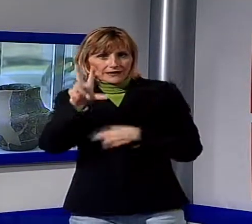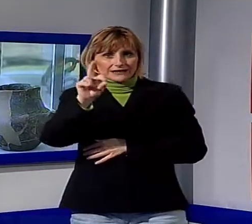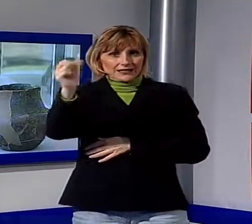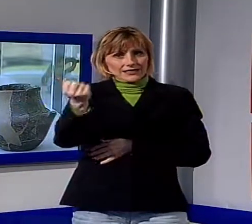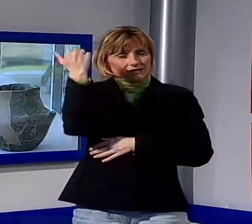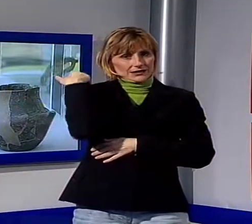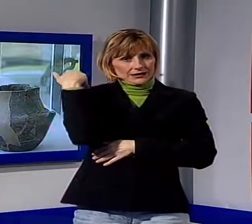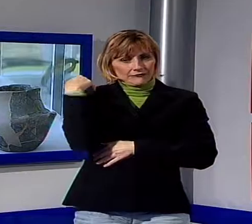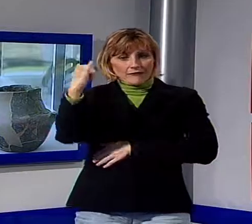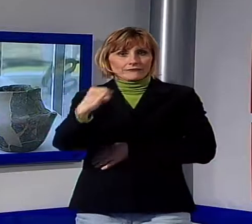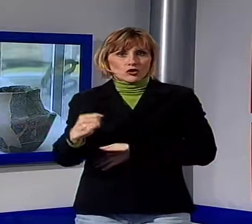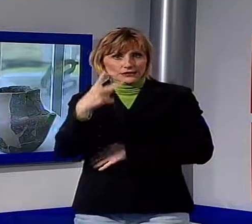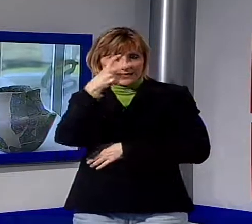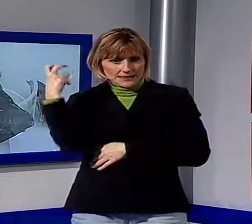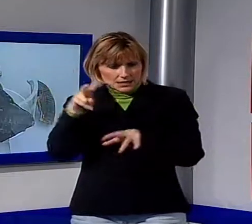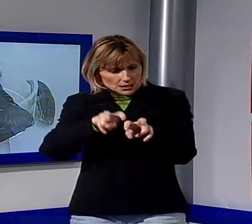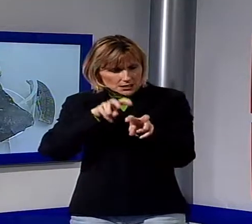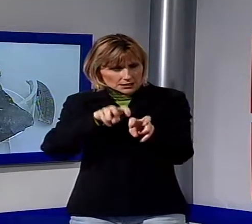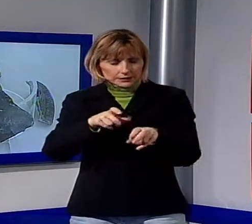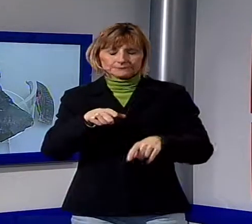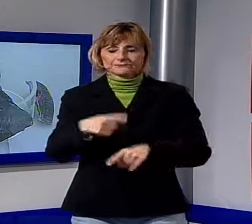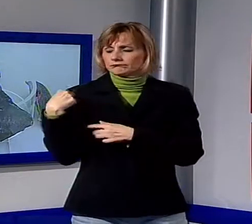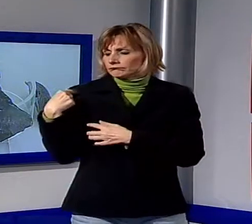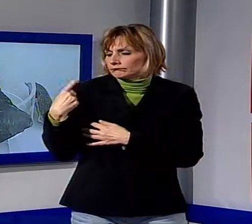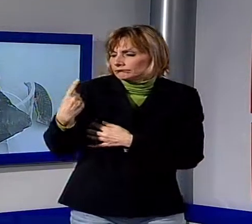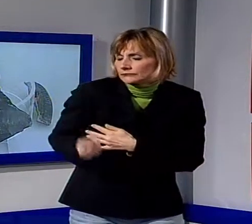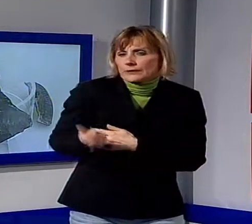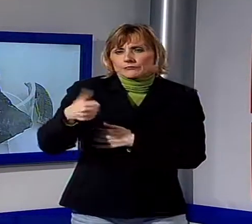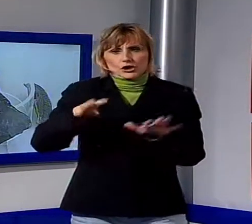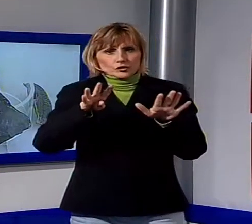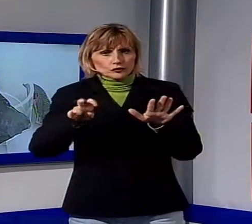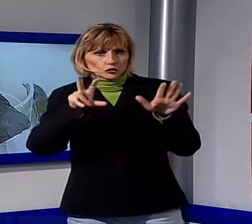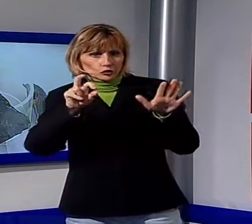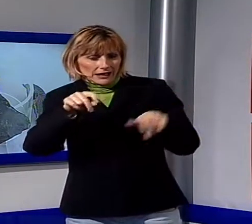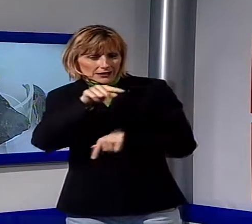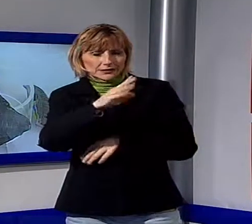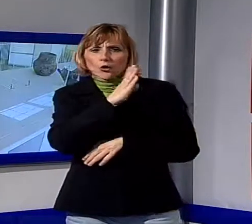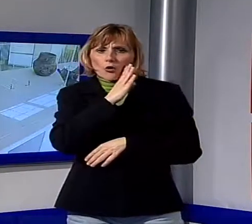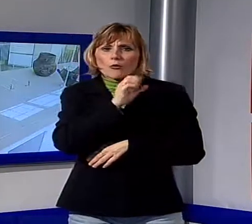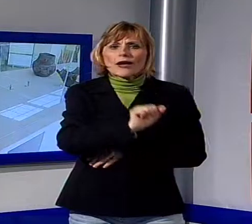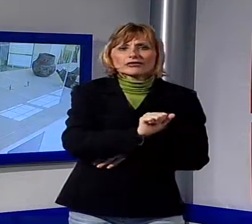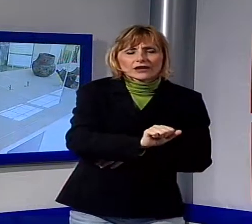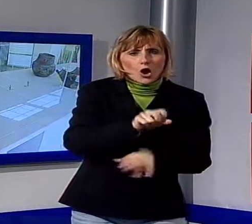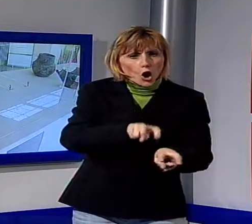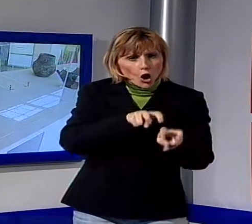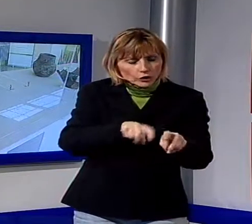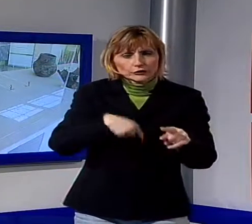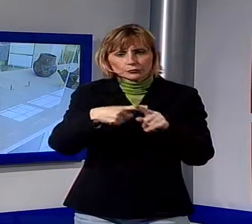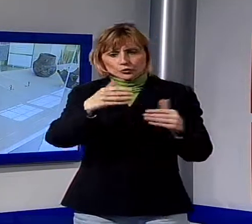dell'area di Fossa Nera. Da quel lontano 1980, quando l'archeologo Augusto Andreotti e successivamente il professor